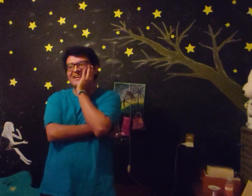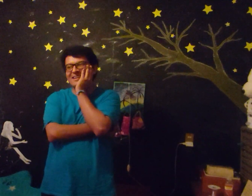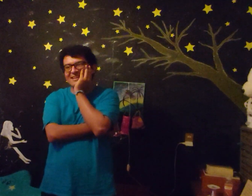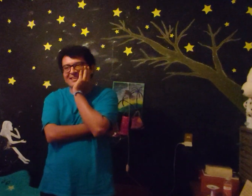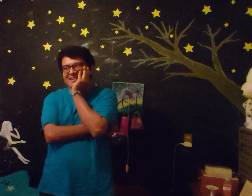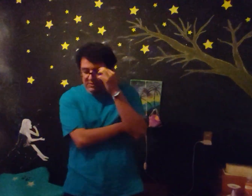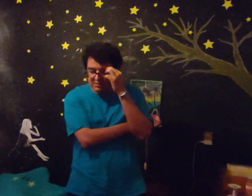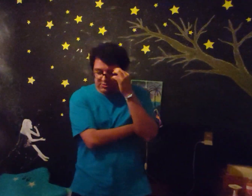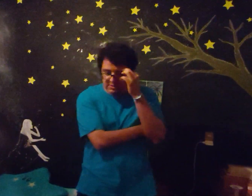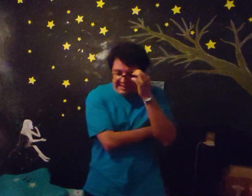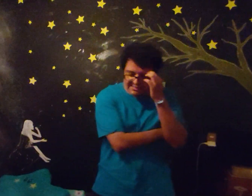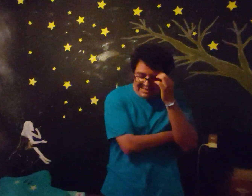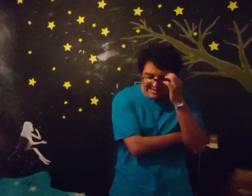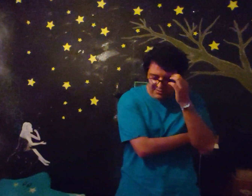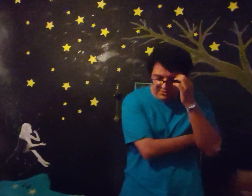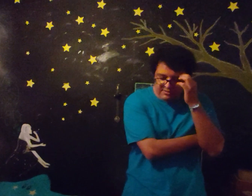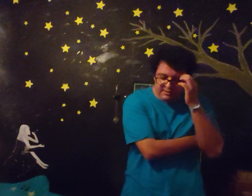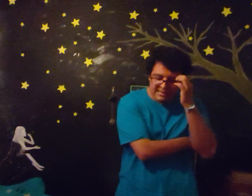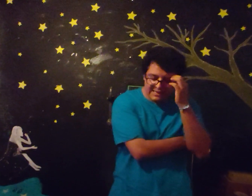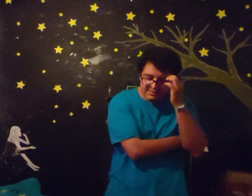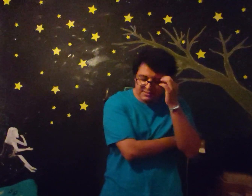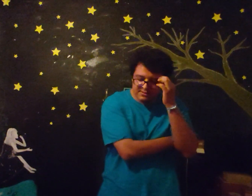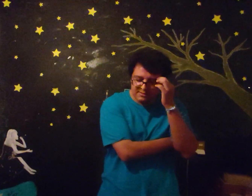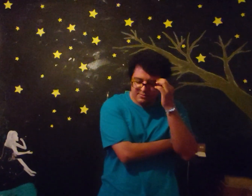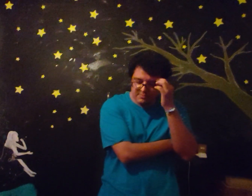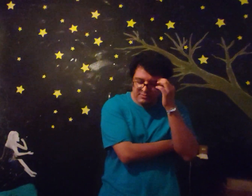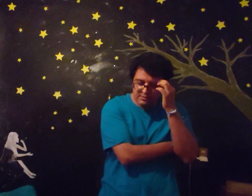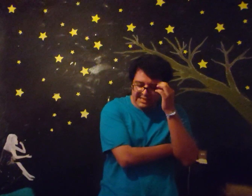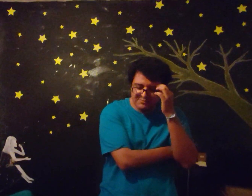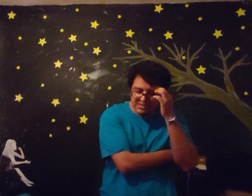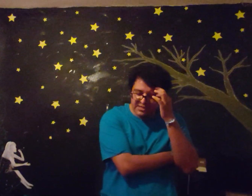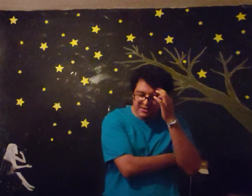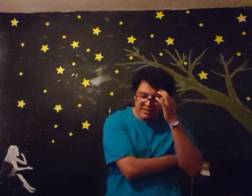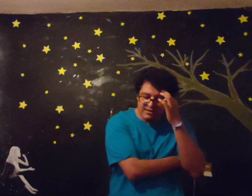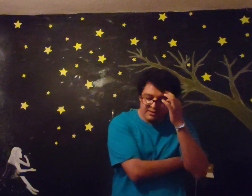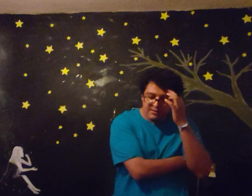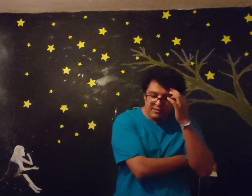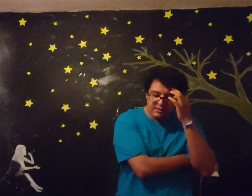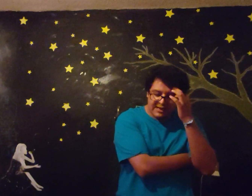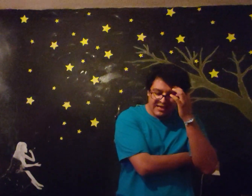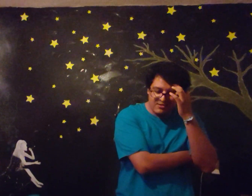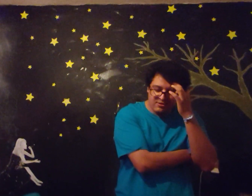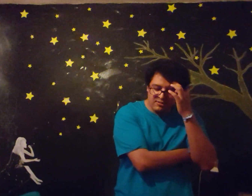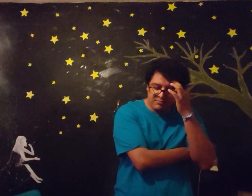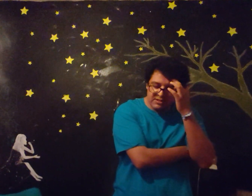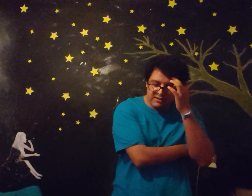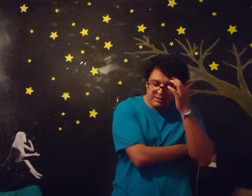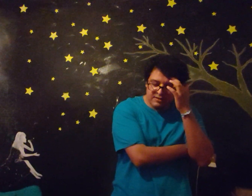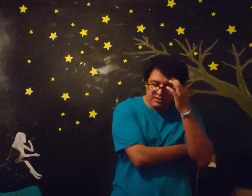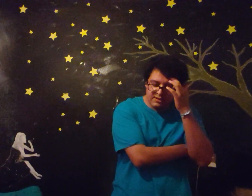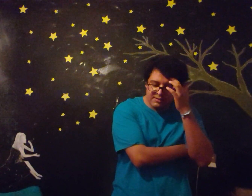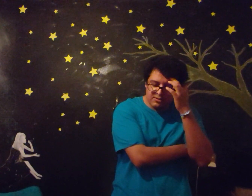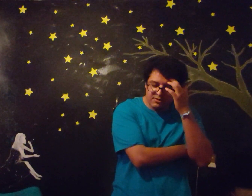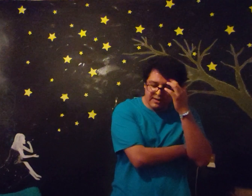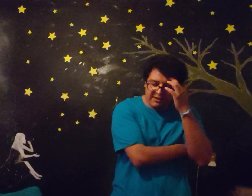Fire Emblem? Creo que son las Aydon, las... Las Mere Aydon, Mere Y yo creo